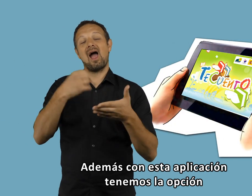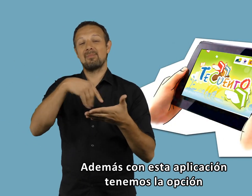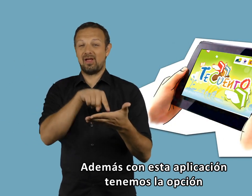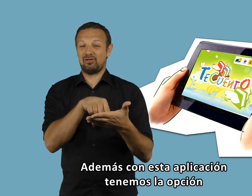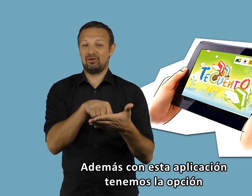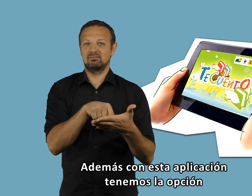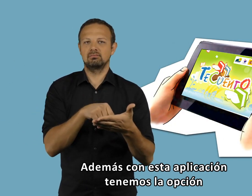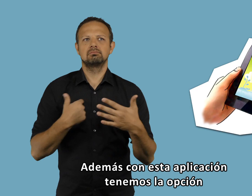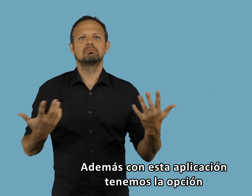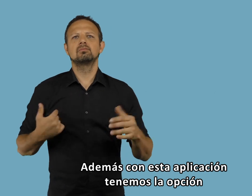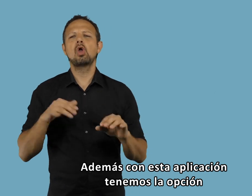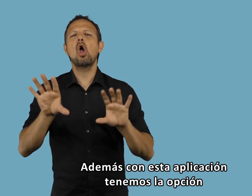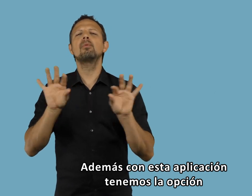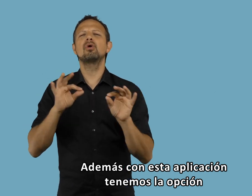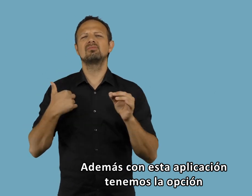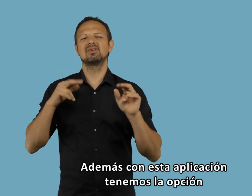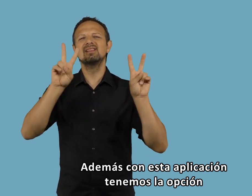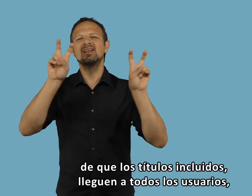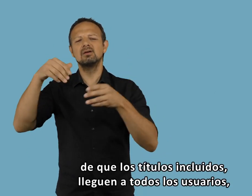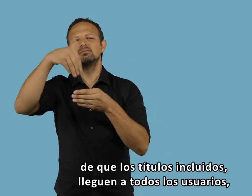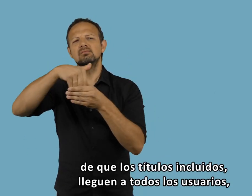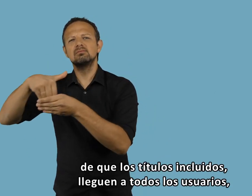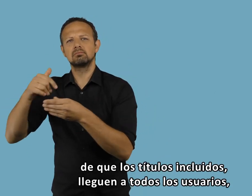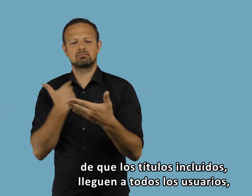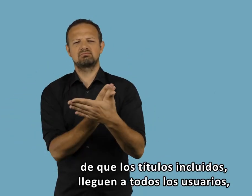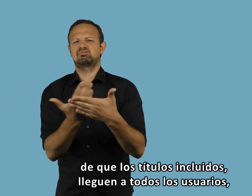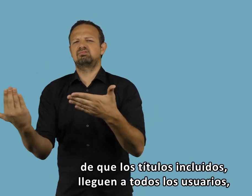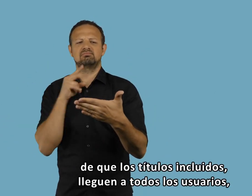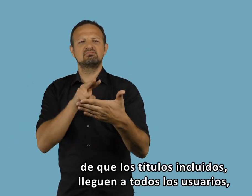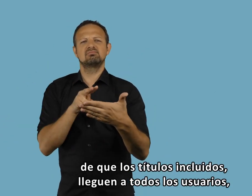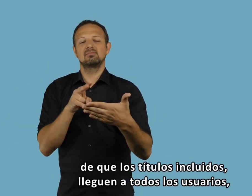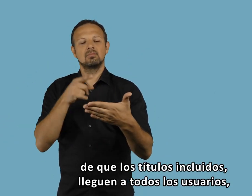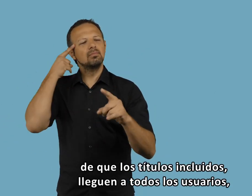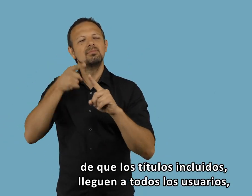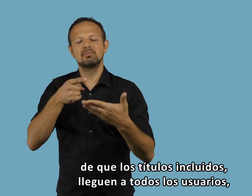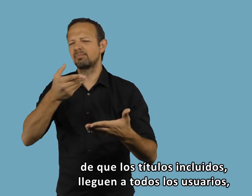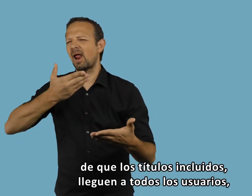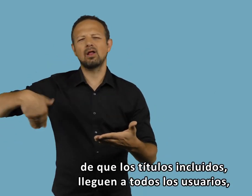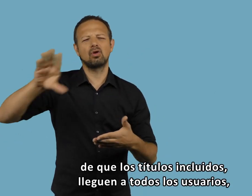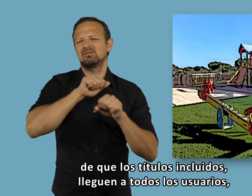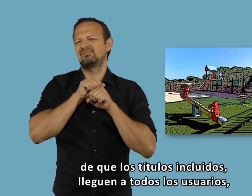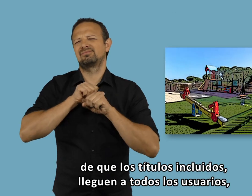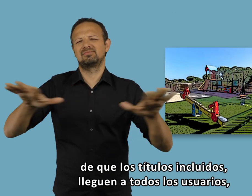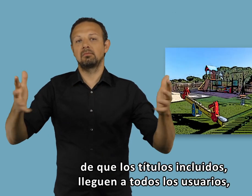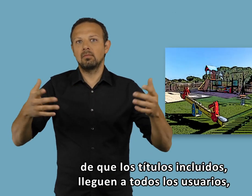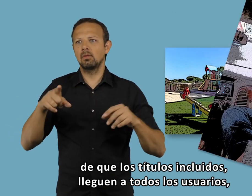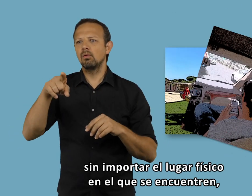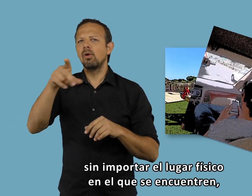Además con esta aplicación tenemos la opción de que los títulos incluidos lleguen a todos los usuarios sin importar el lugar